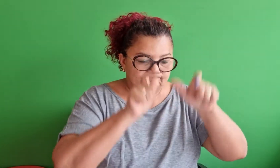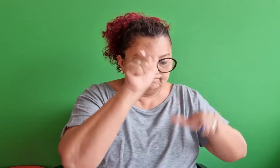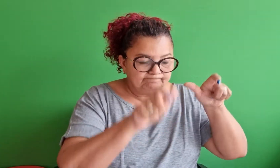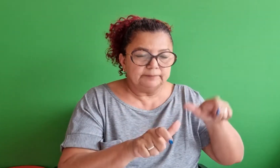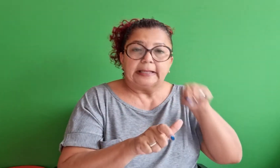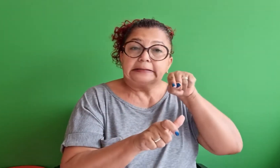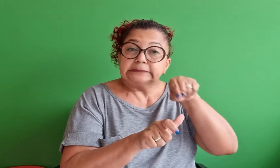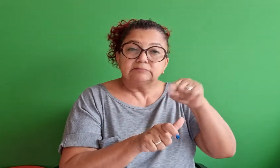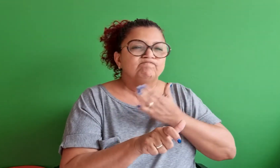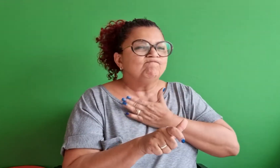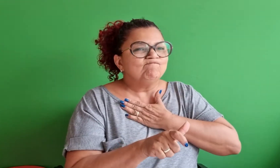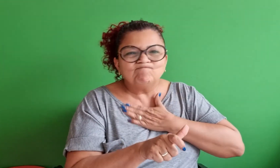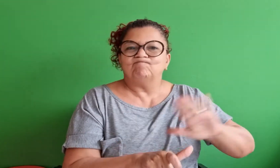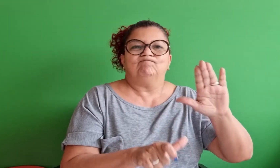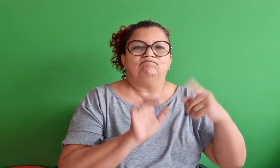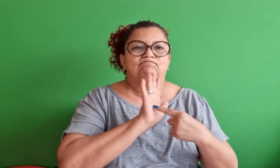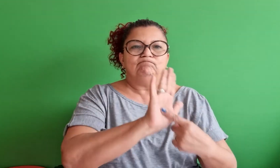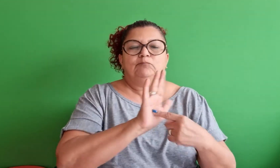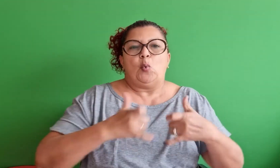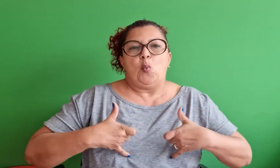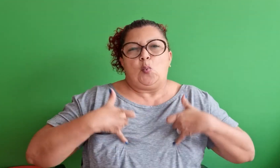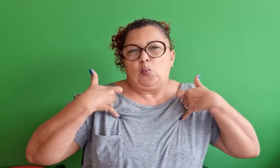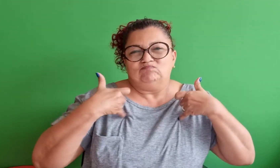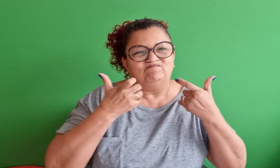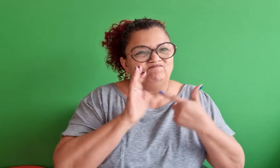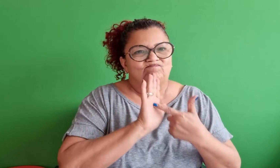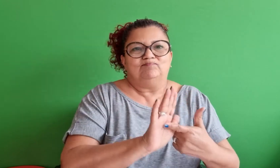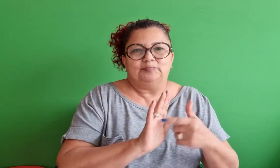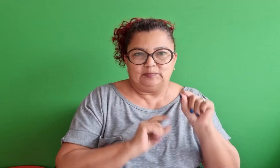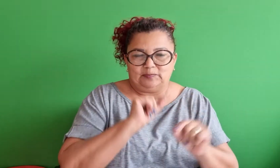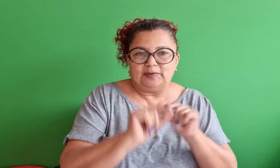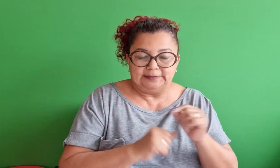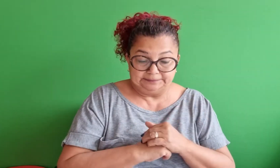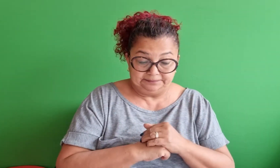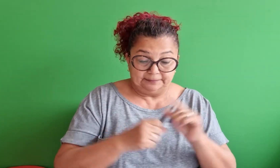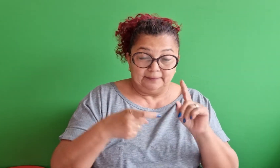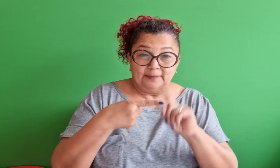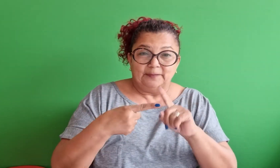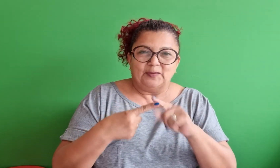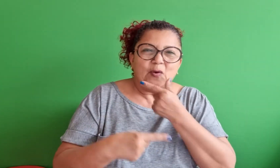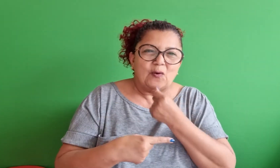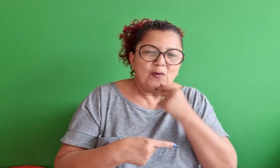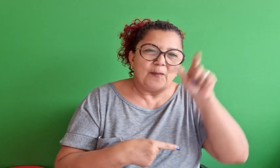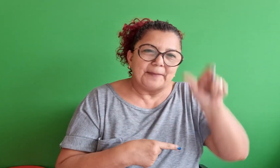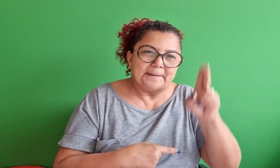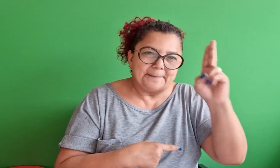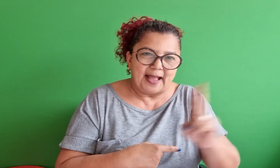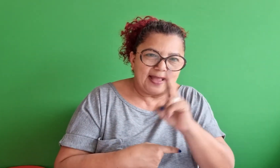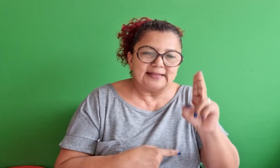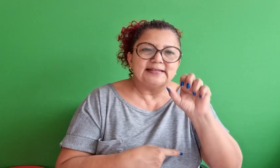teve algumas pessoas que não gostam, né, dessa questão do orgulho.